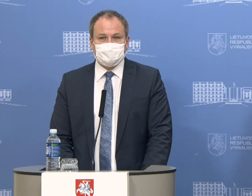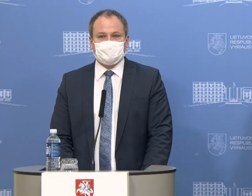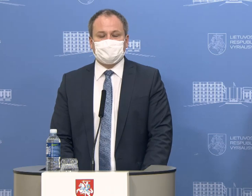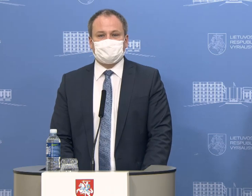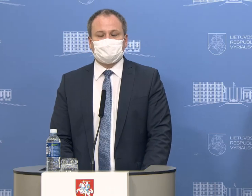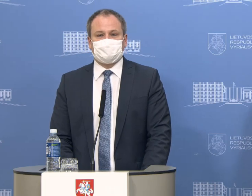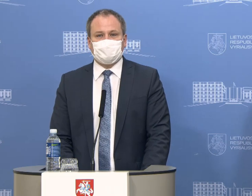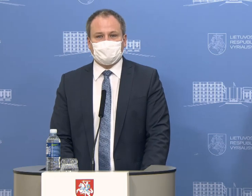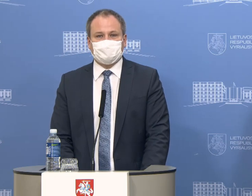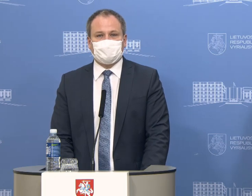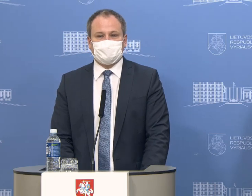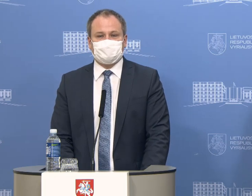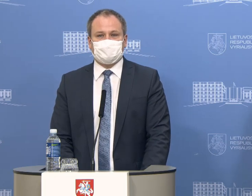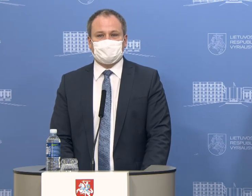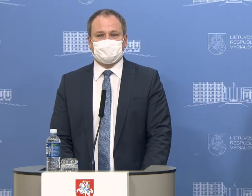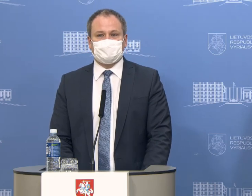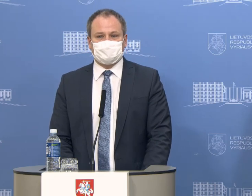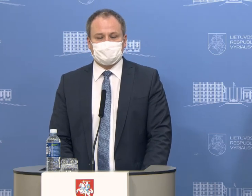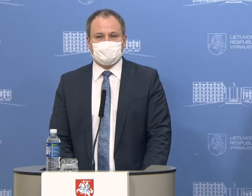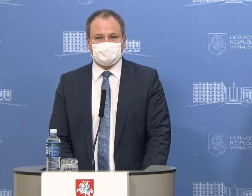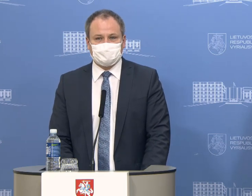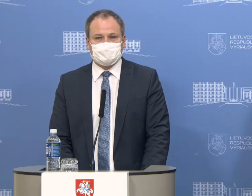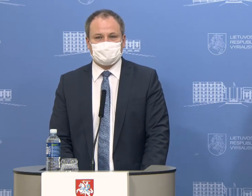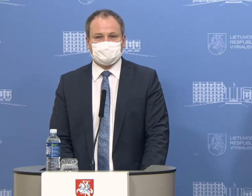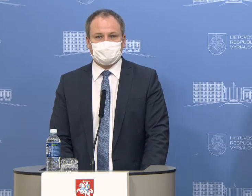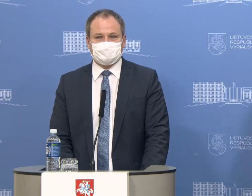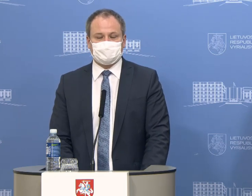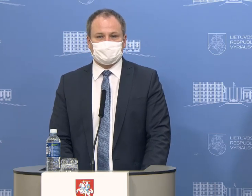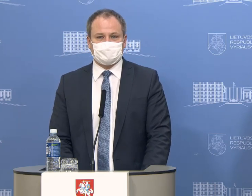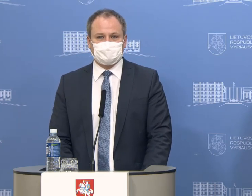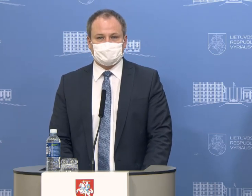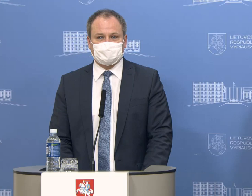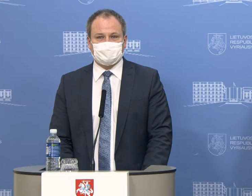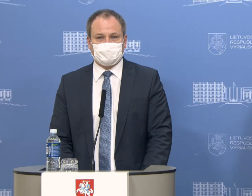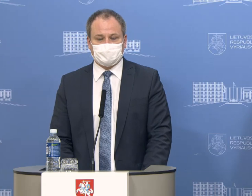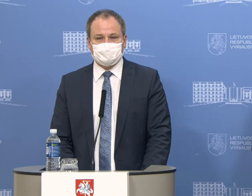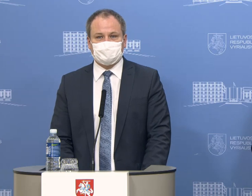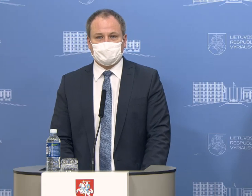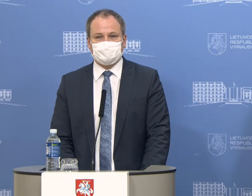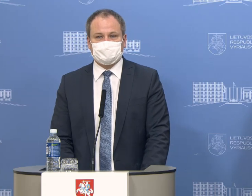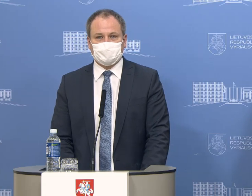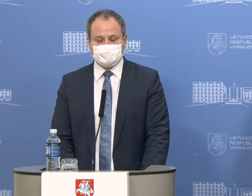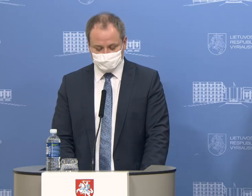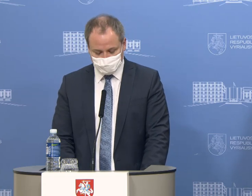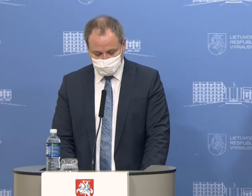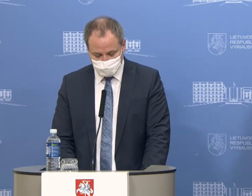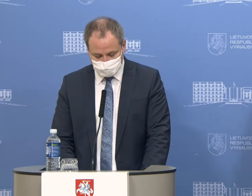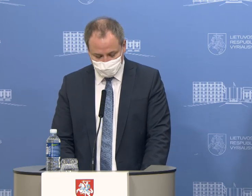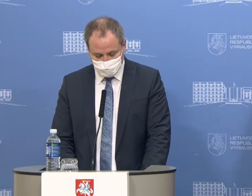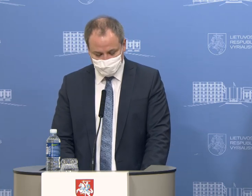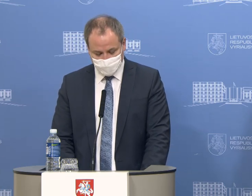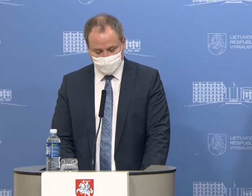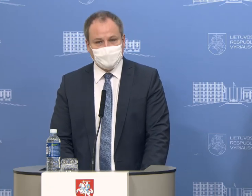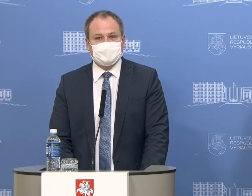pagrindinė žinia turbūt geroji vakarykštė yra, kad atskrido lėktuvas su 300 tūkstančių reagentų, kurie bus išdalinti visom